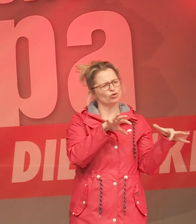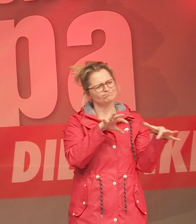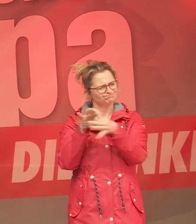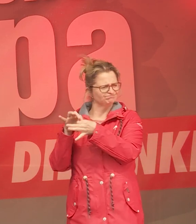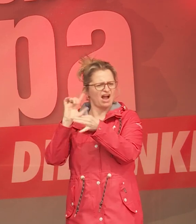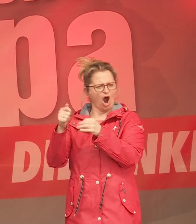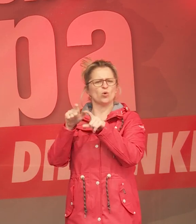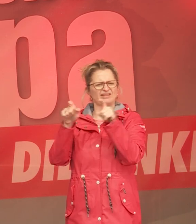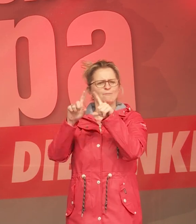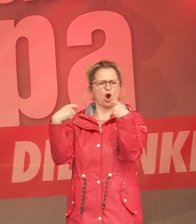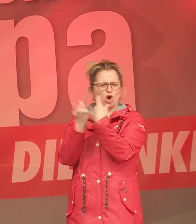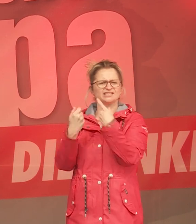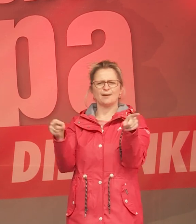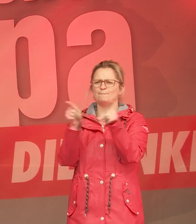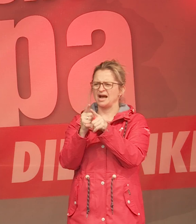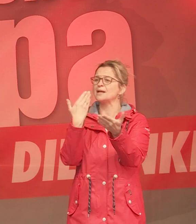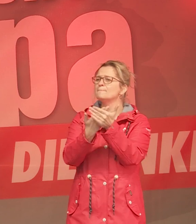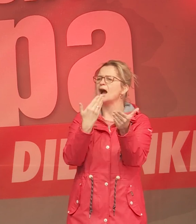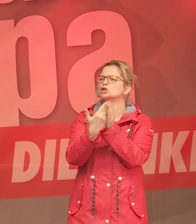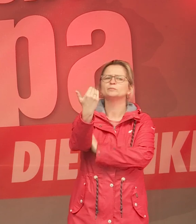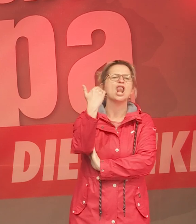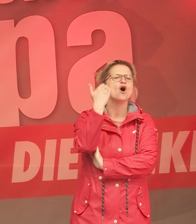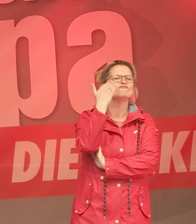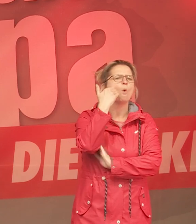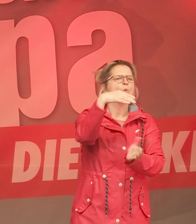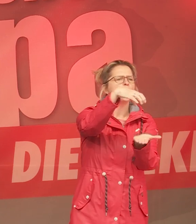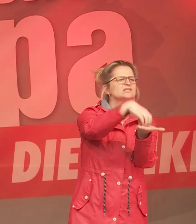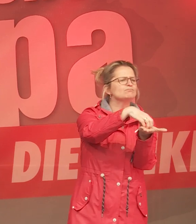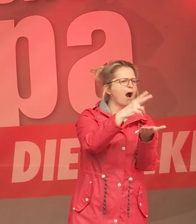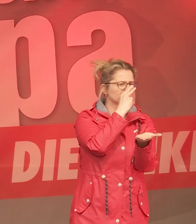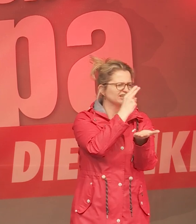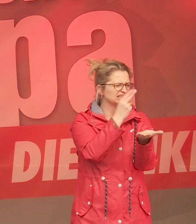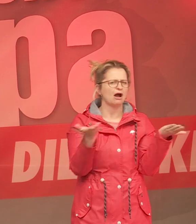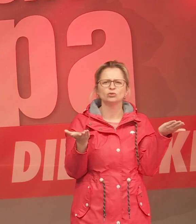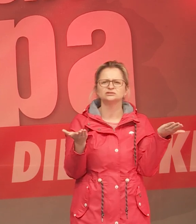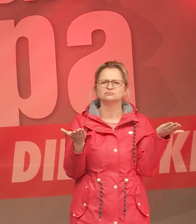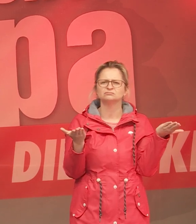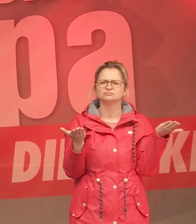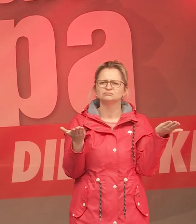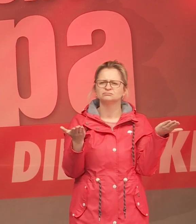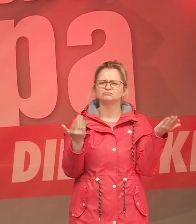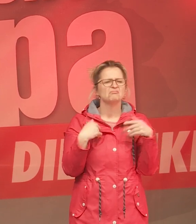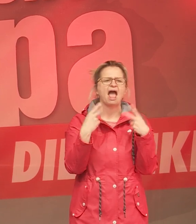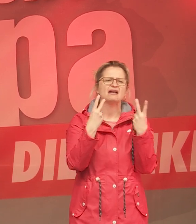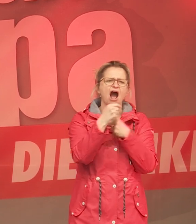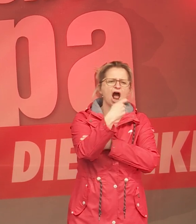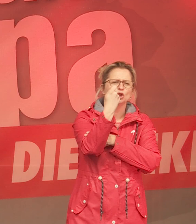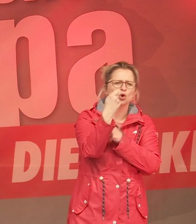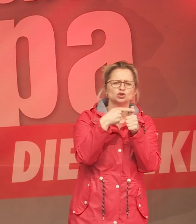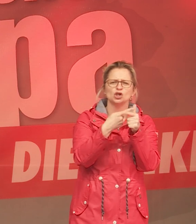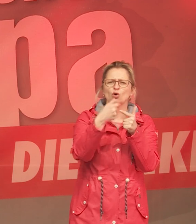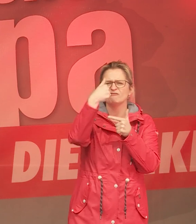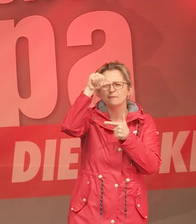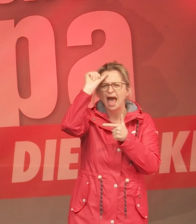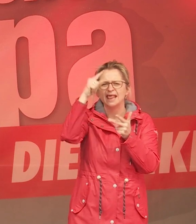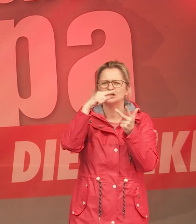Wie sieht es denn aus gerade auf dem Wohnungsmarkt? Es ist doch völlig egal, ob Sie in Düsseldorf, in